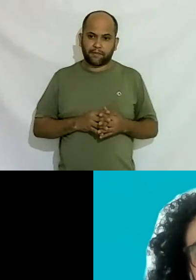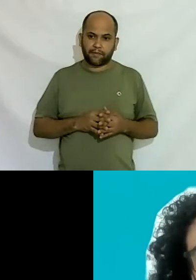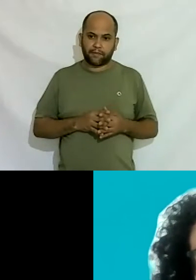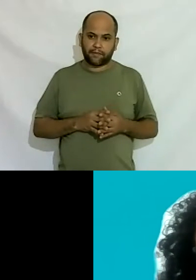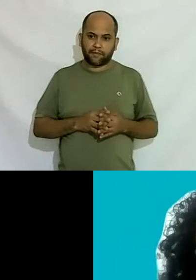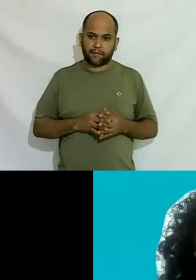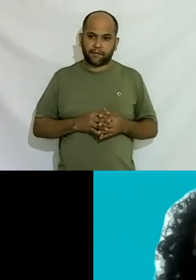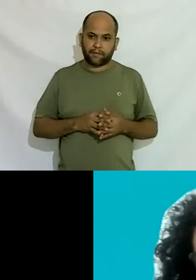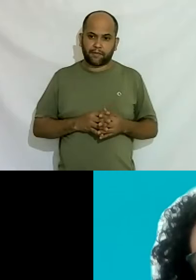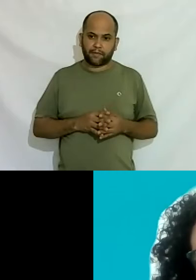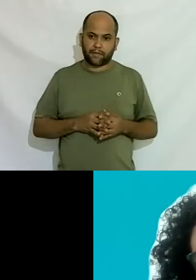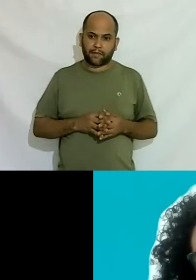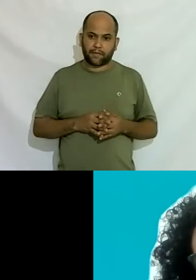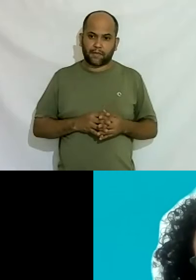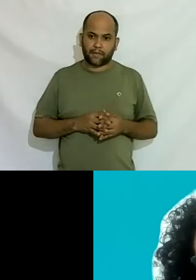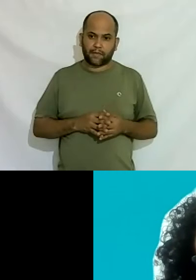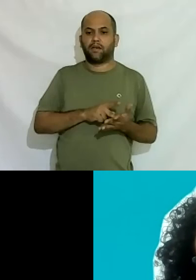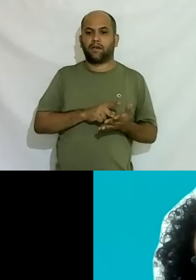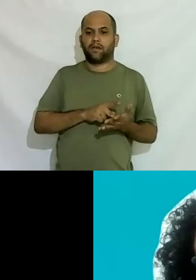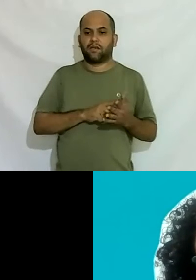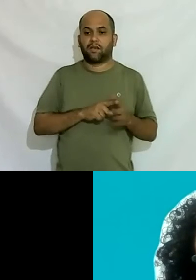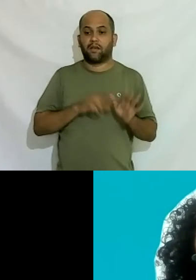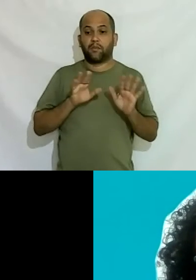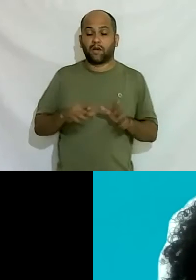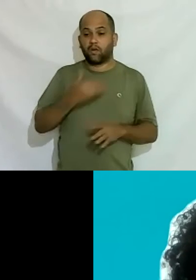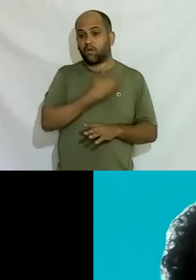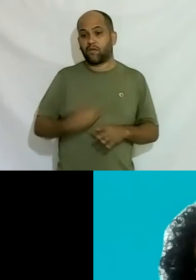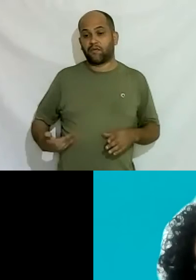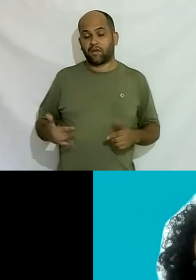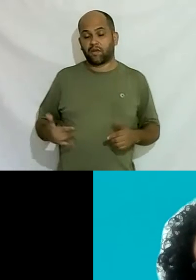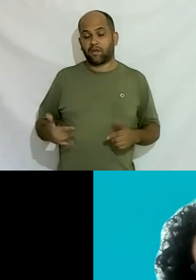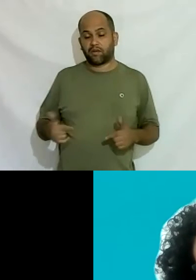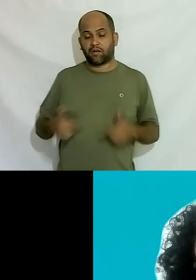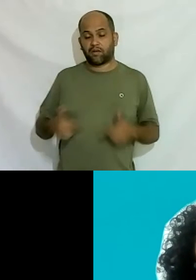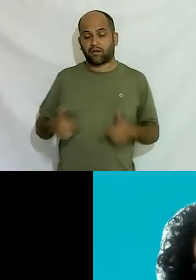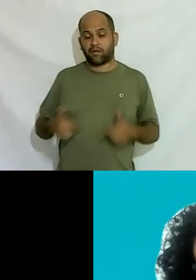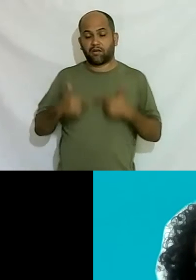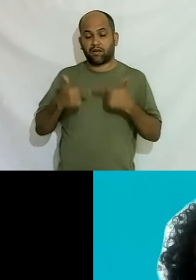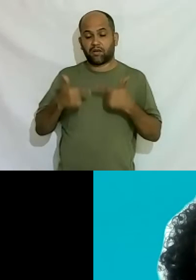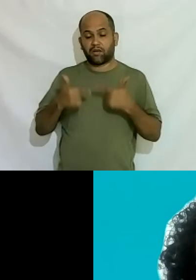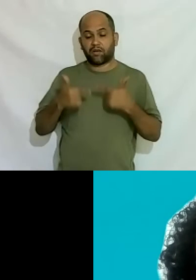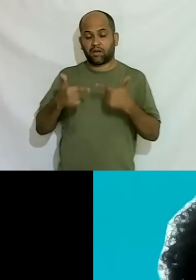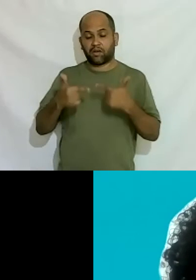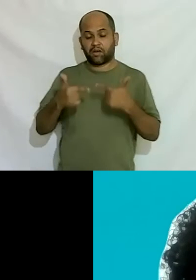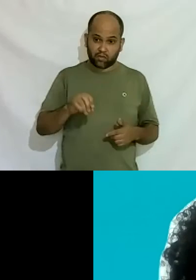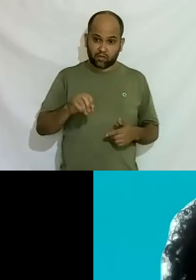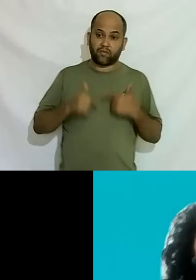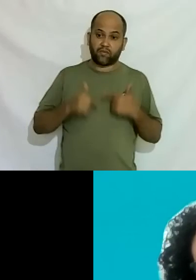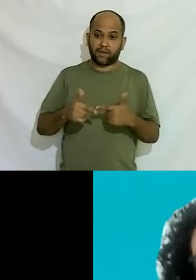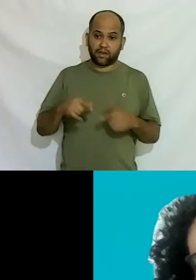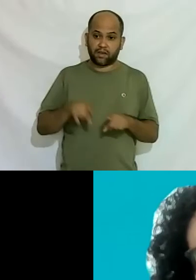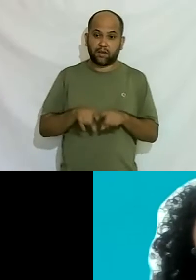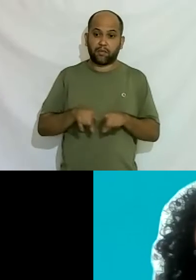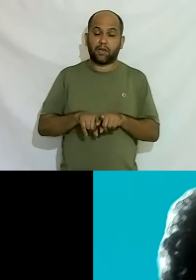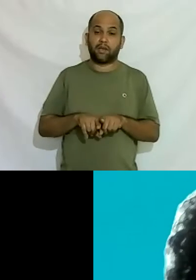verdadeiros mas o governo não faz né o Estado não faz não entra né aliás não tá fazendo nem pra si Zétero né